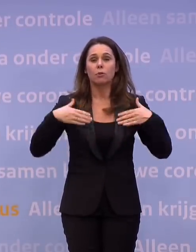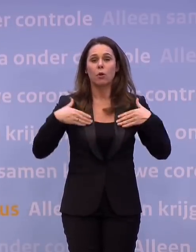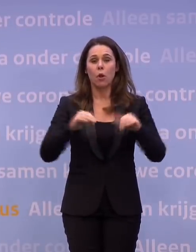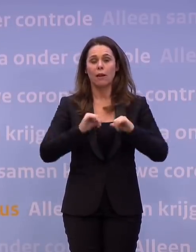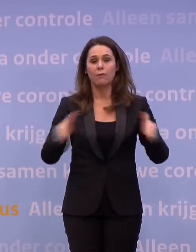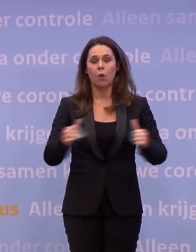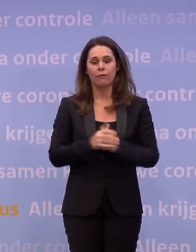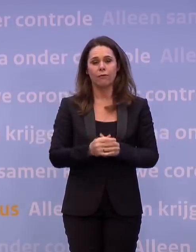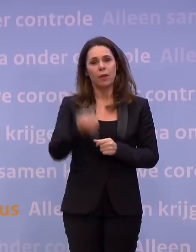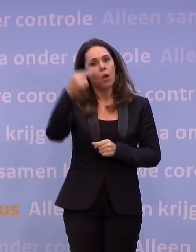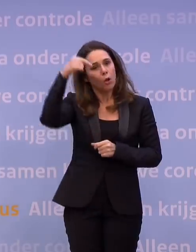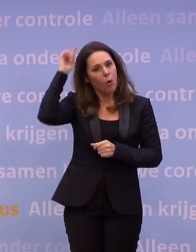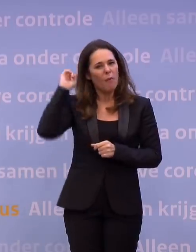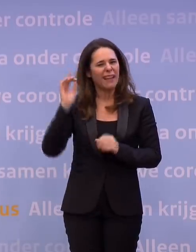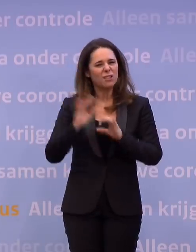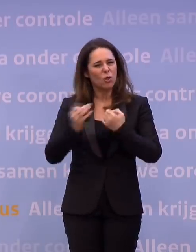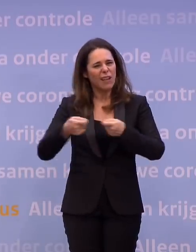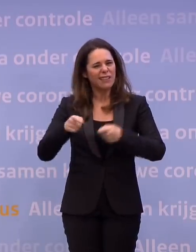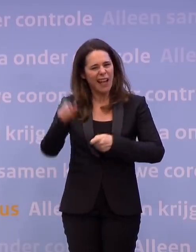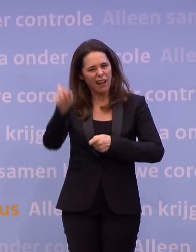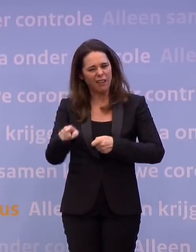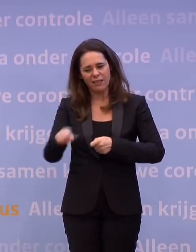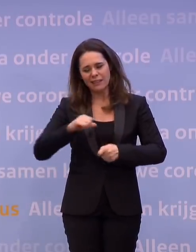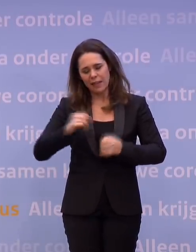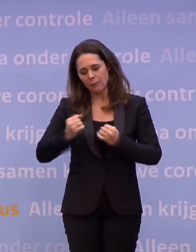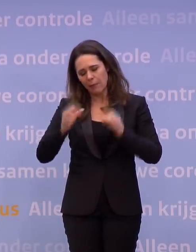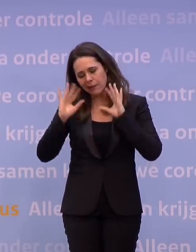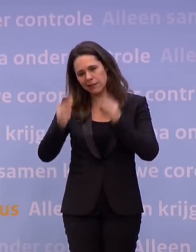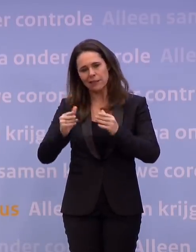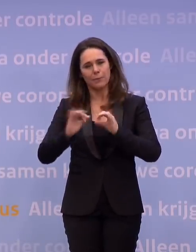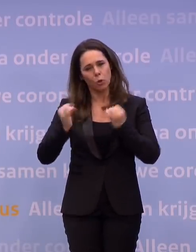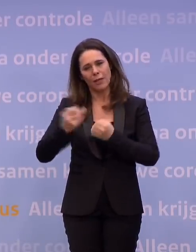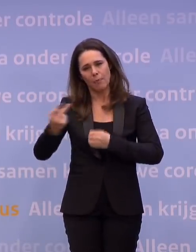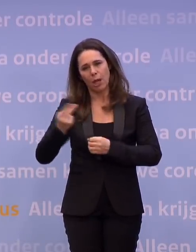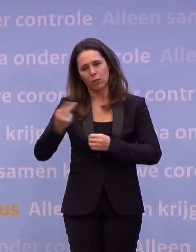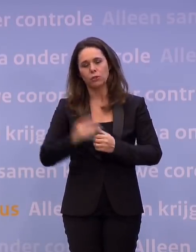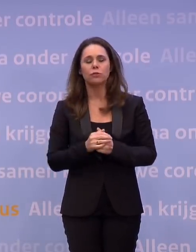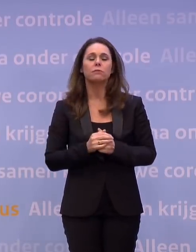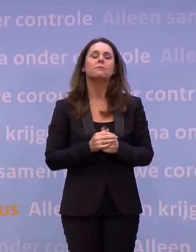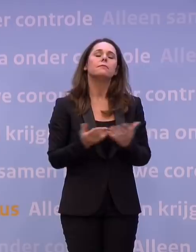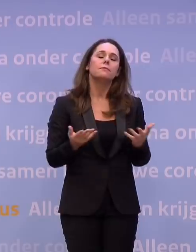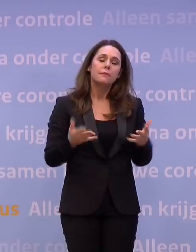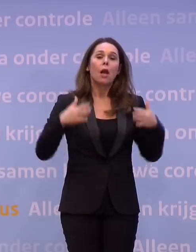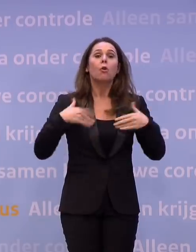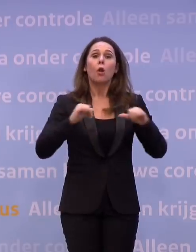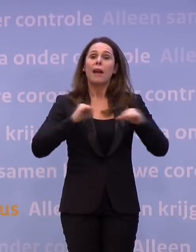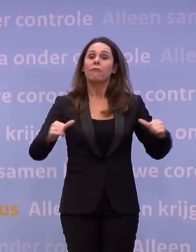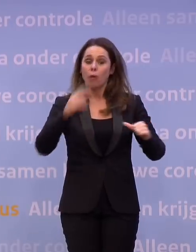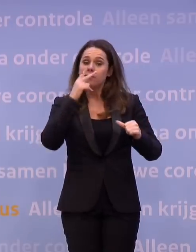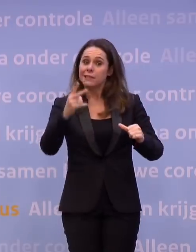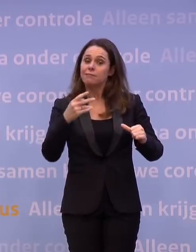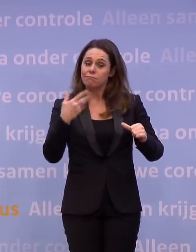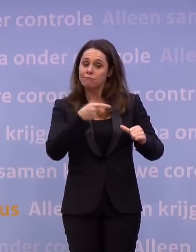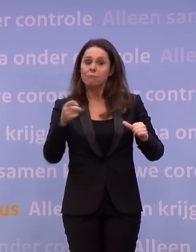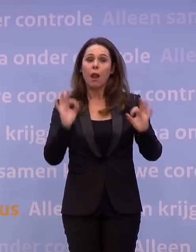is Wouter Koolmees van Sociale Zaken mee bezig. Sociale partners. En wij zien ook het belang van een coronaverlof. En dan praat je dus over